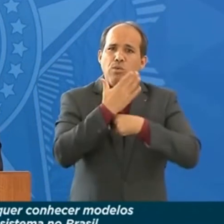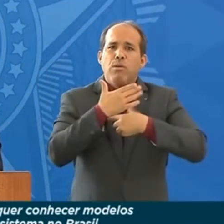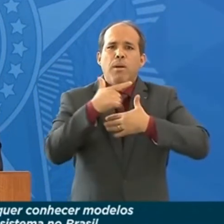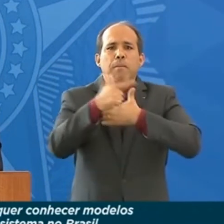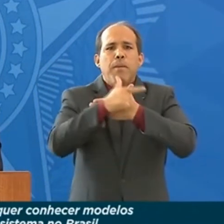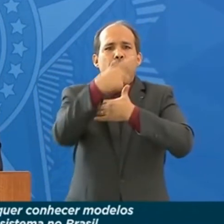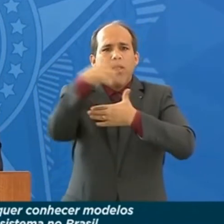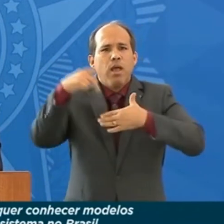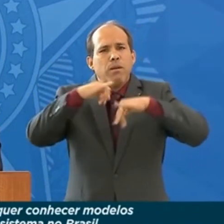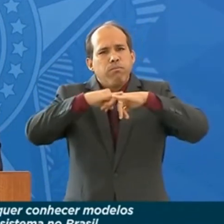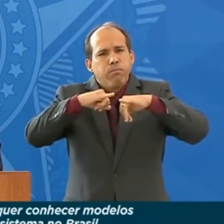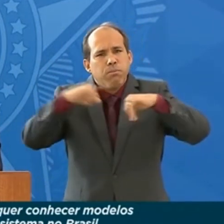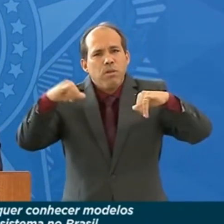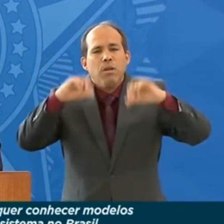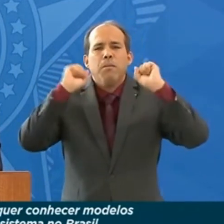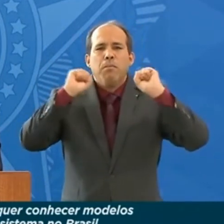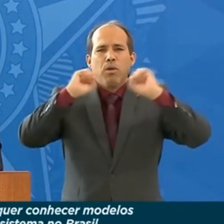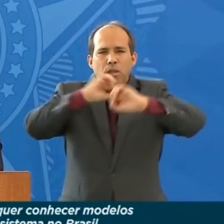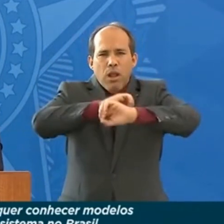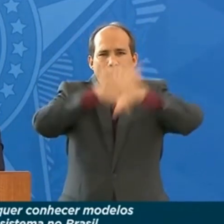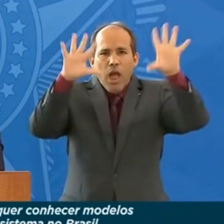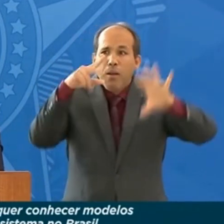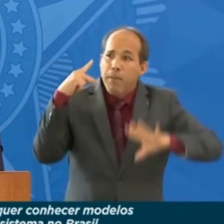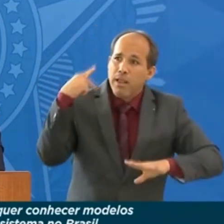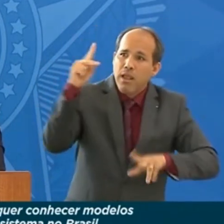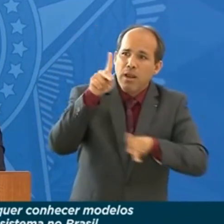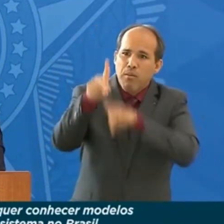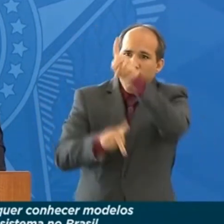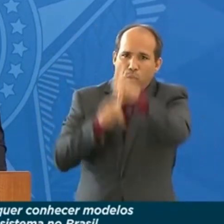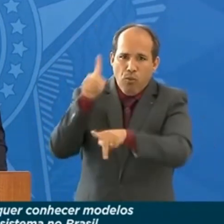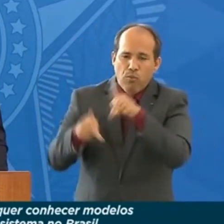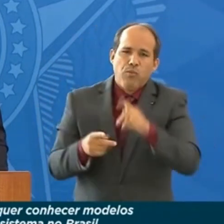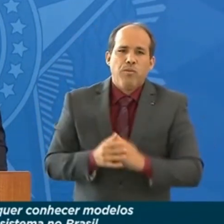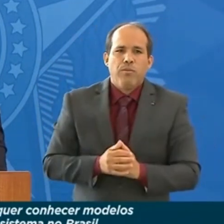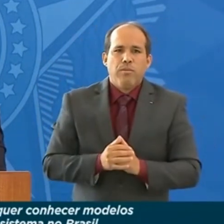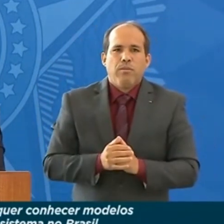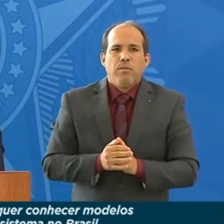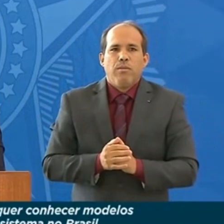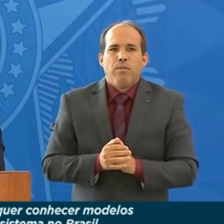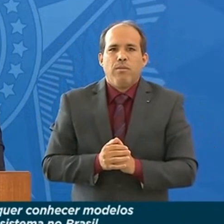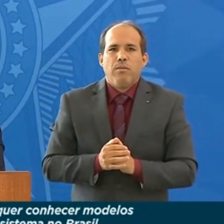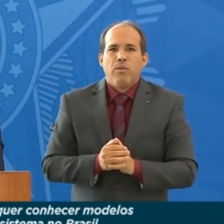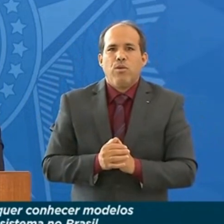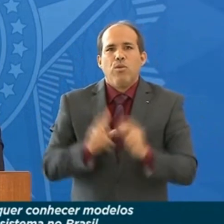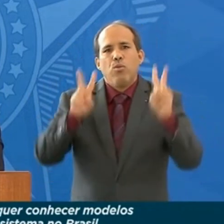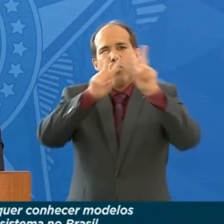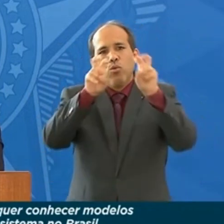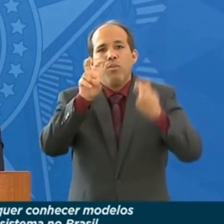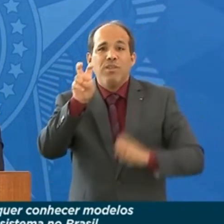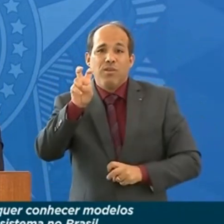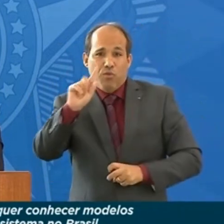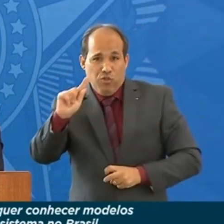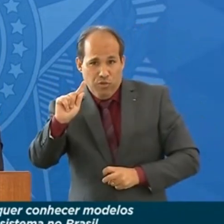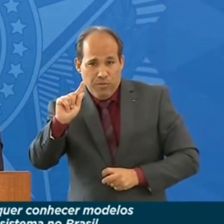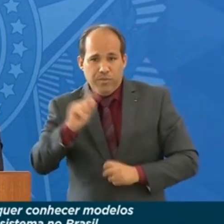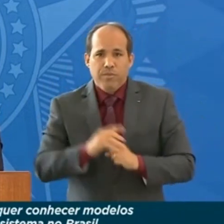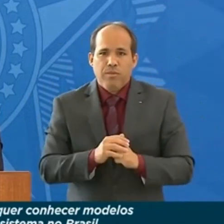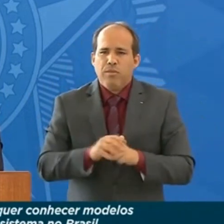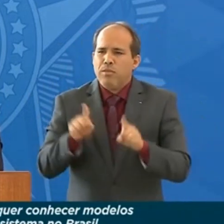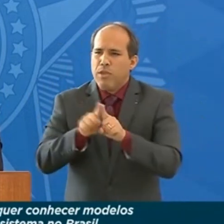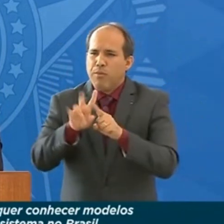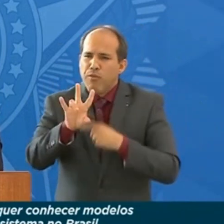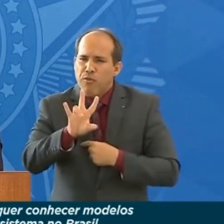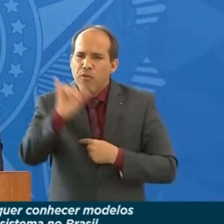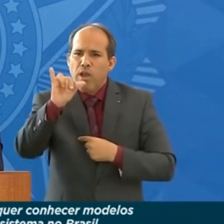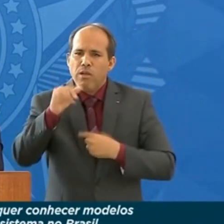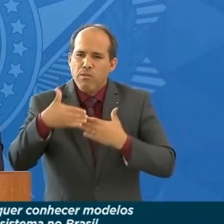que possa clarificar para a população o tema do 5G. e iremos,